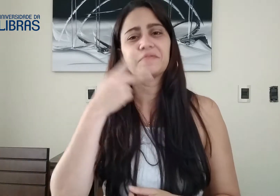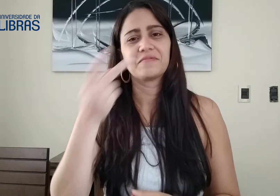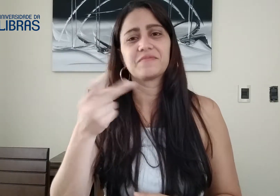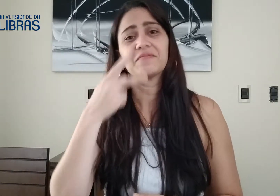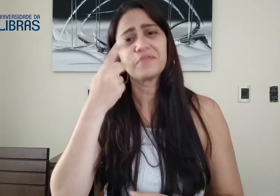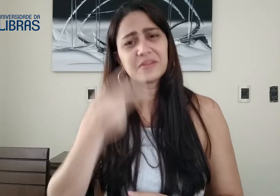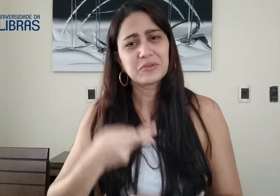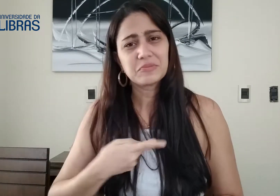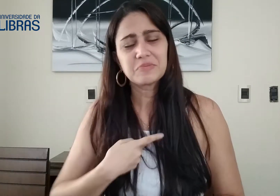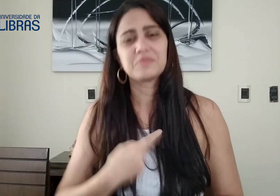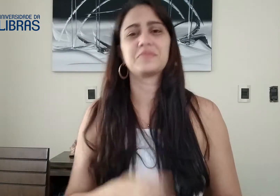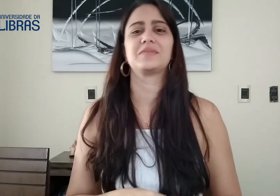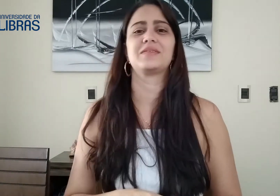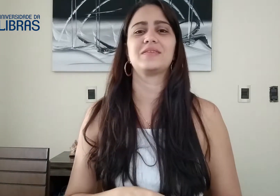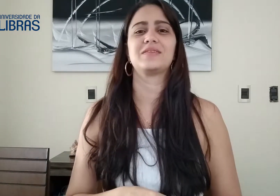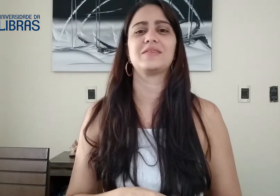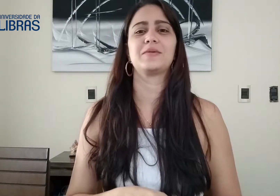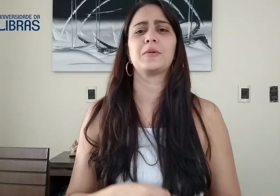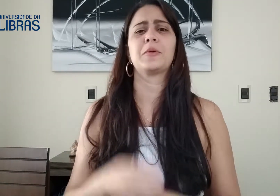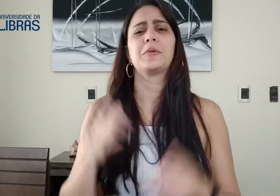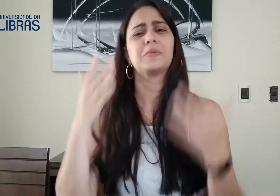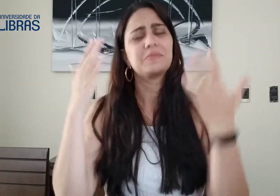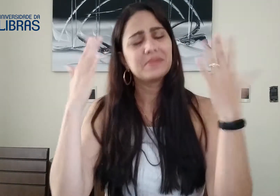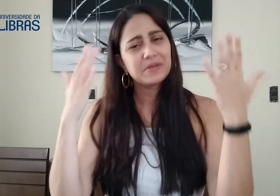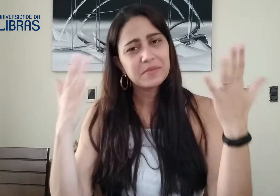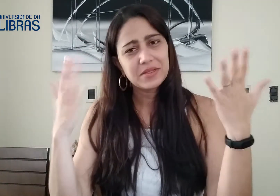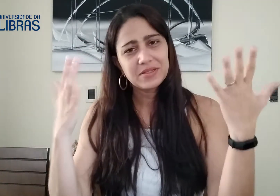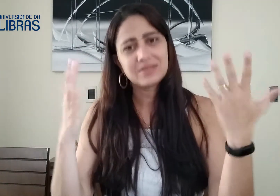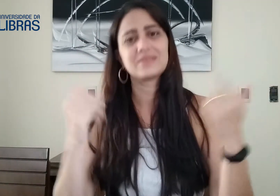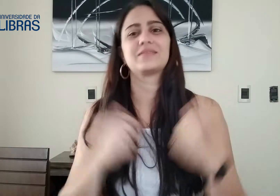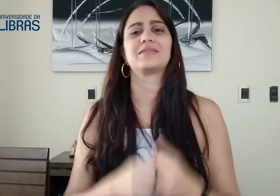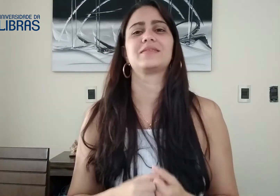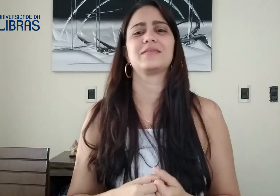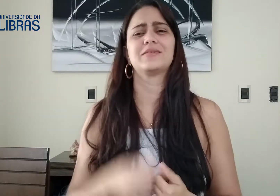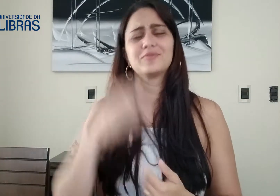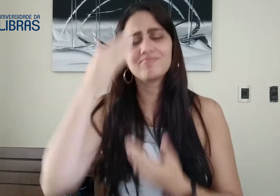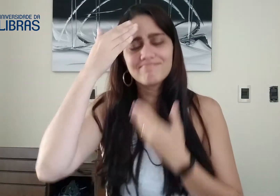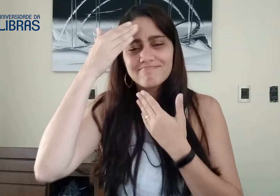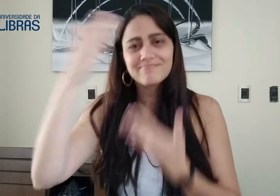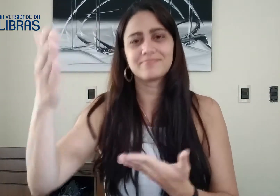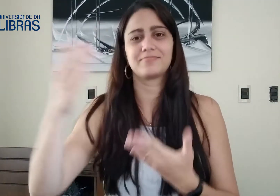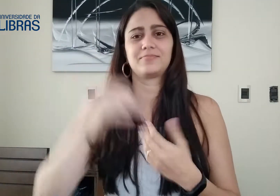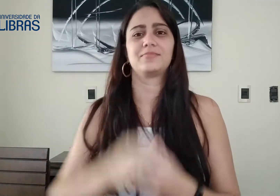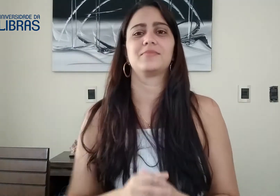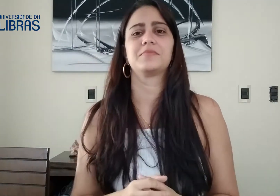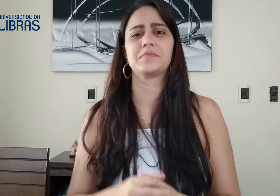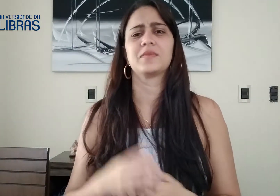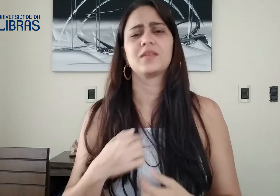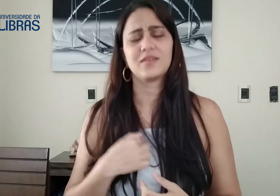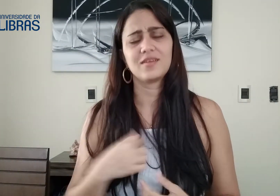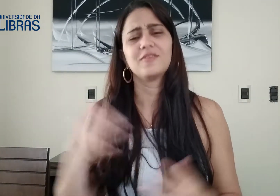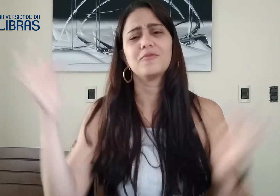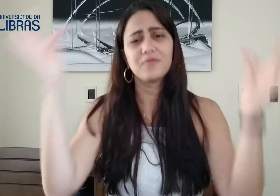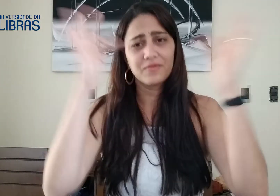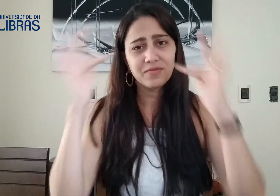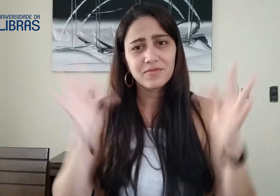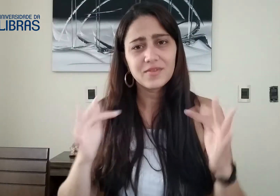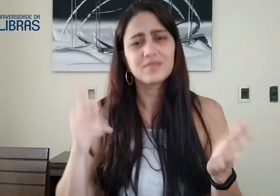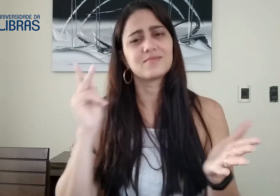falando comigo, me incentivando, me parabenizando, eu estou muito feliz,